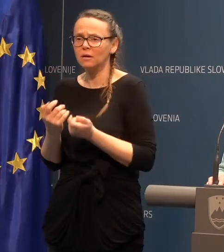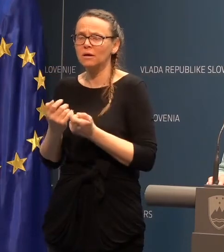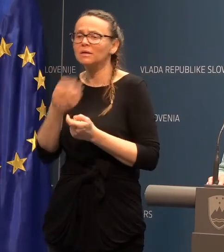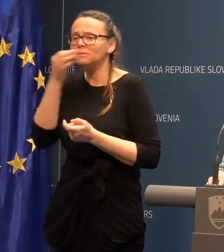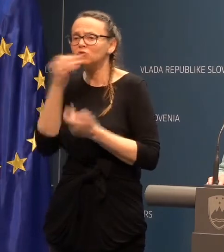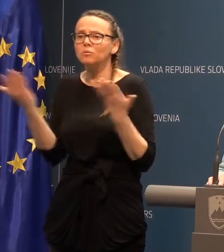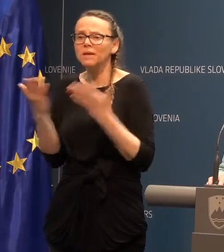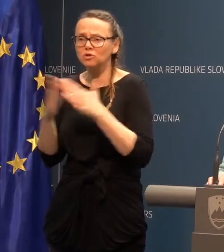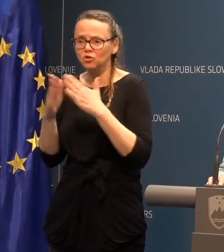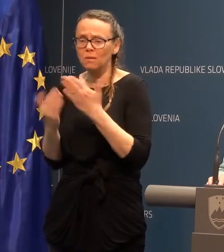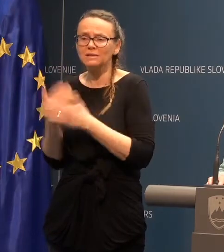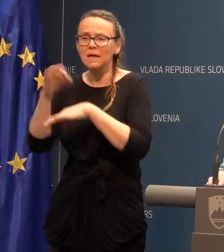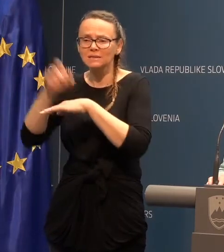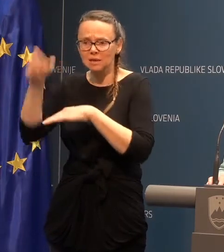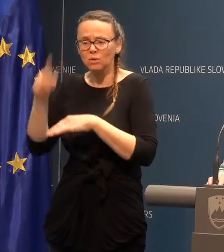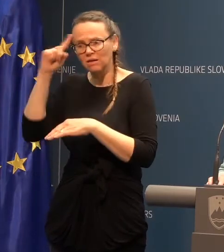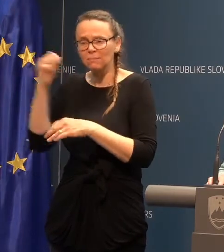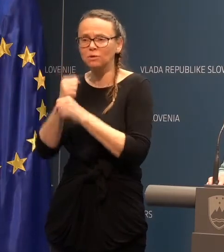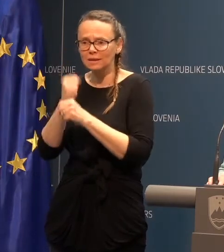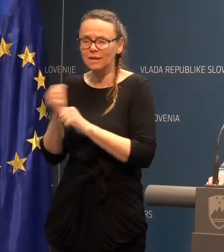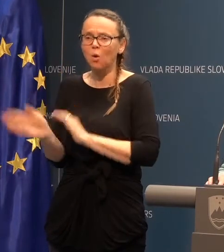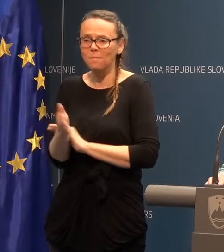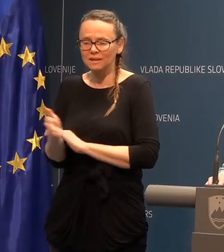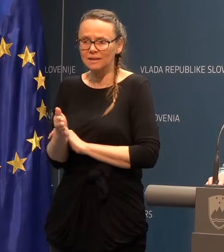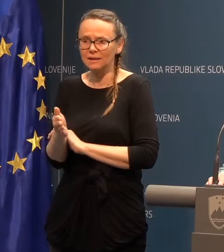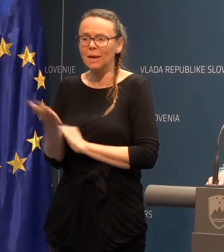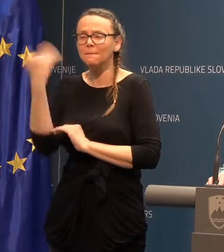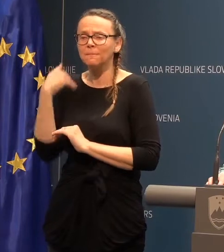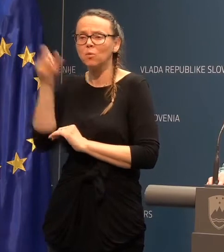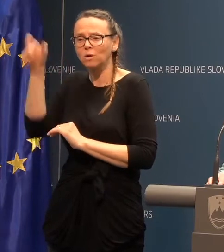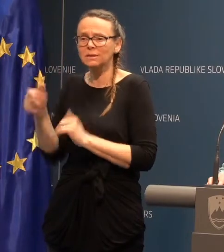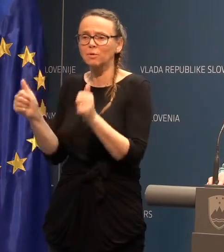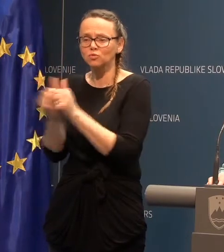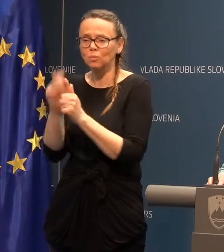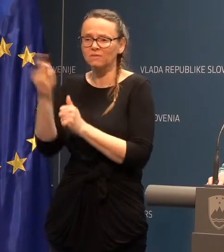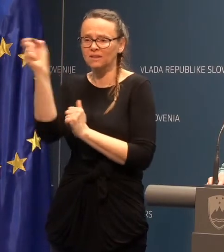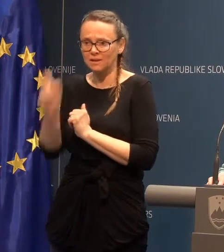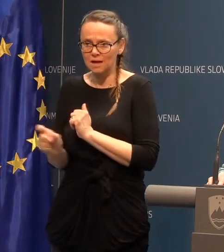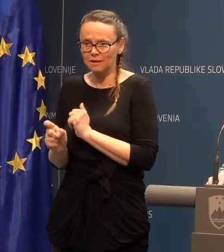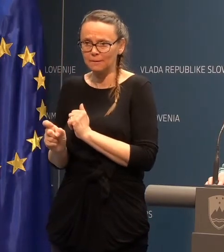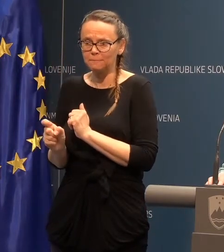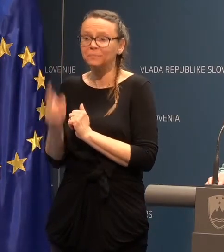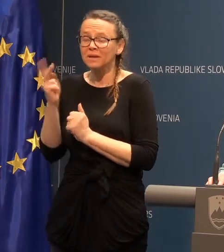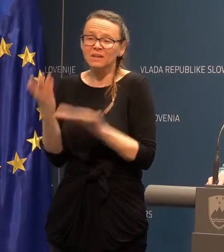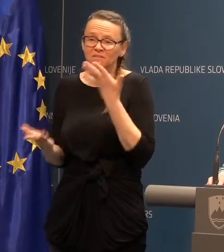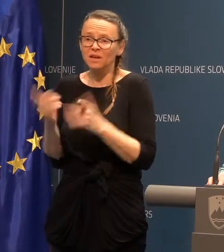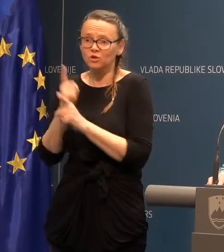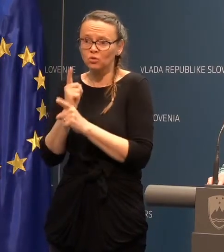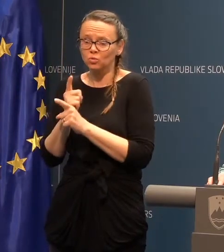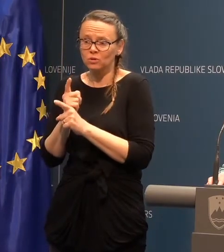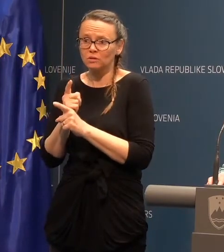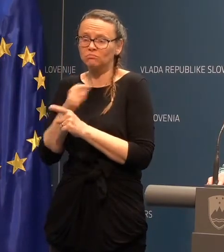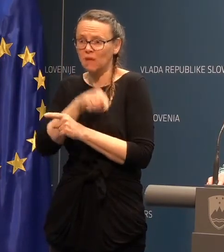kje so doma. Se pravi, za zdravnika vemo, da je delal v medlike. Se pravi, bil je z vsebo skupaj v Italiji, ki je verjetno dužno tema tam.